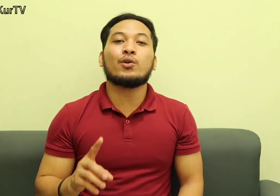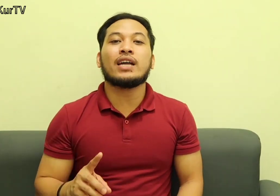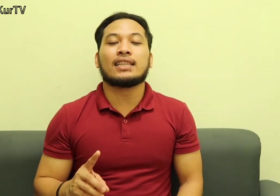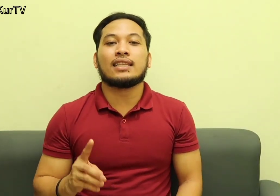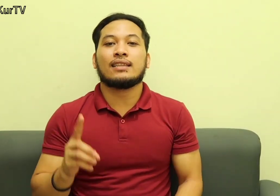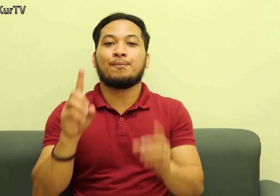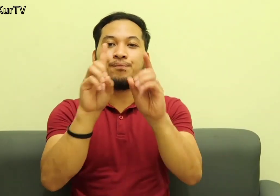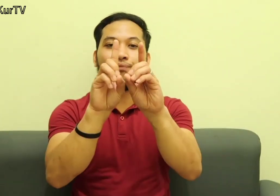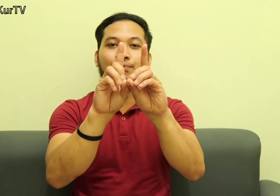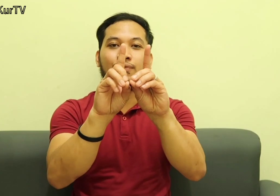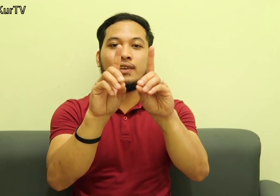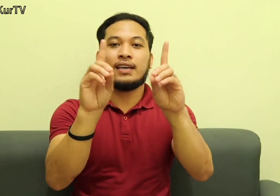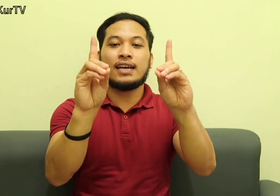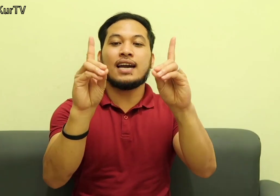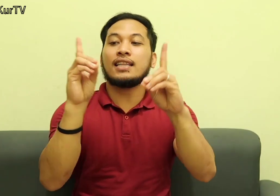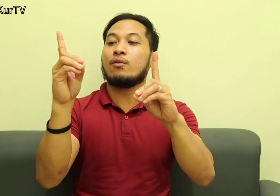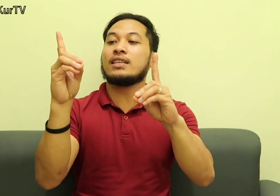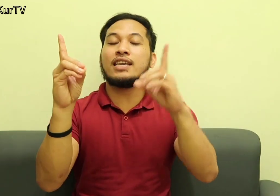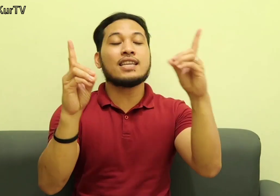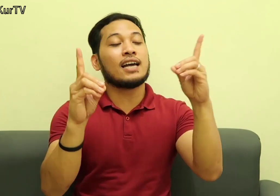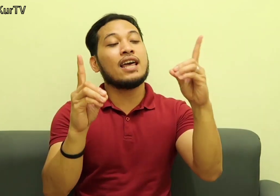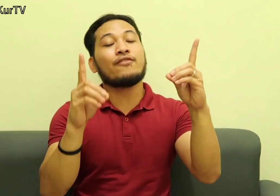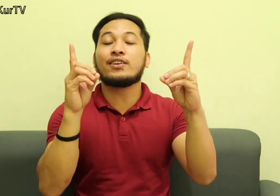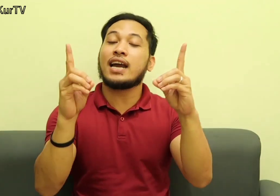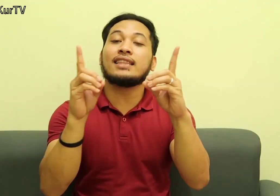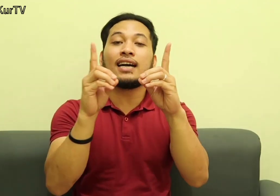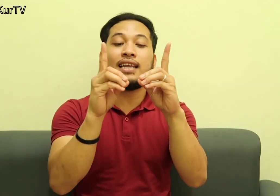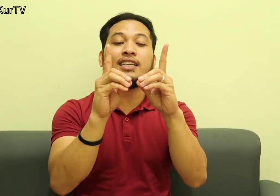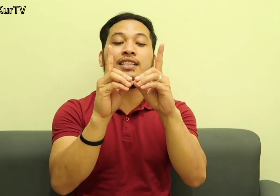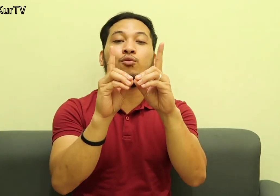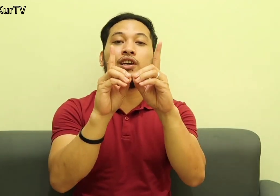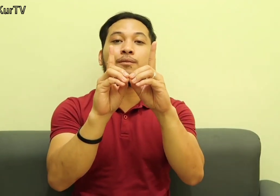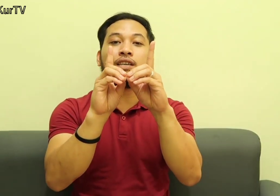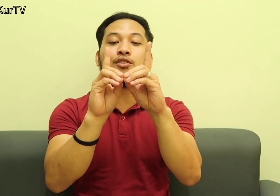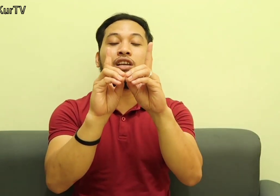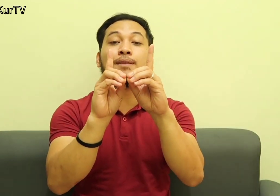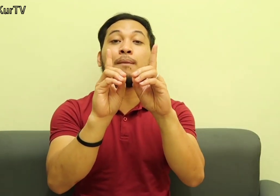donut Na ganyan Dalamang di naka-left and right na naka-letter C po